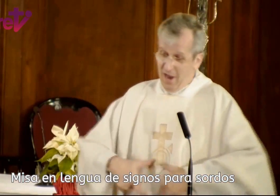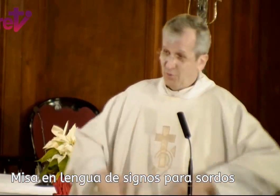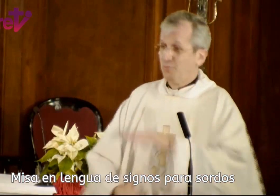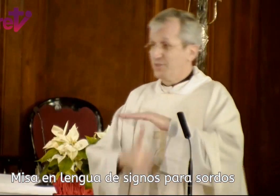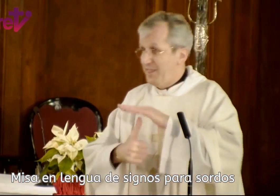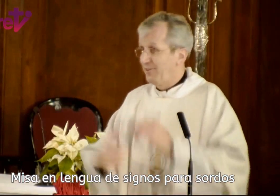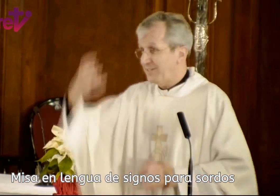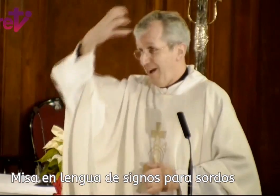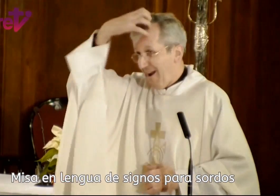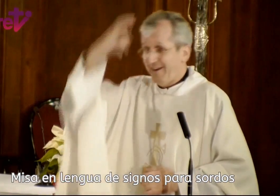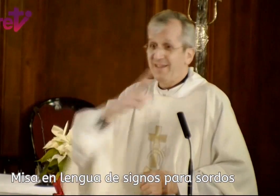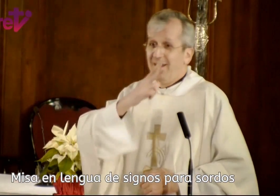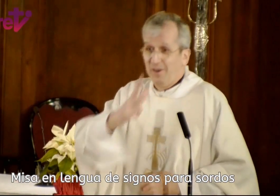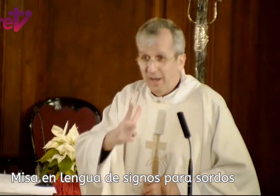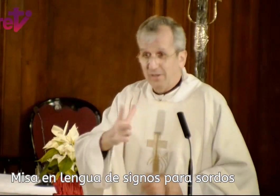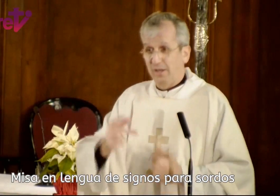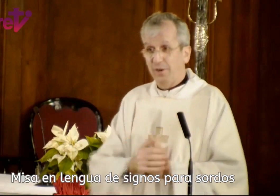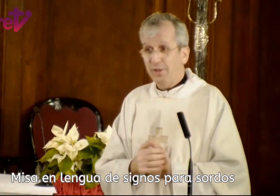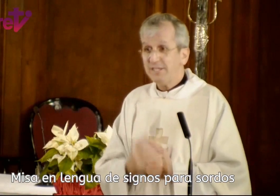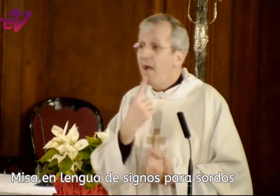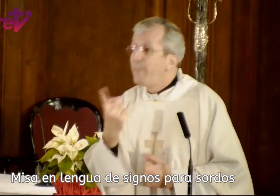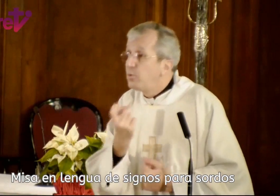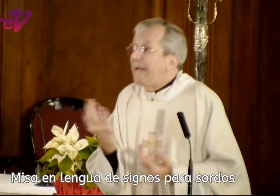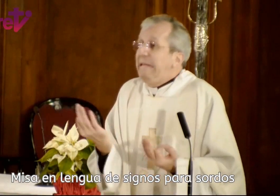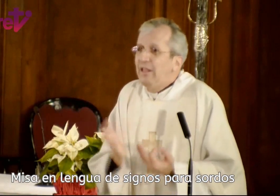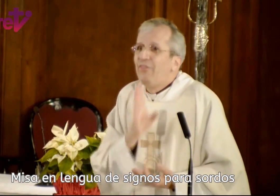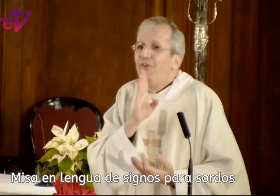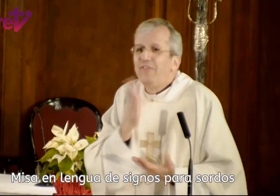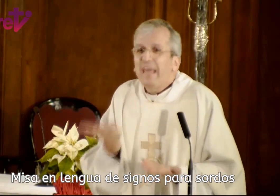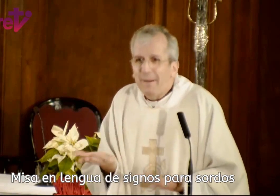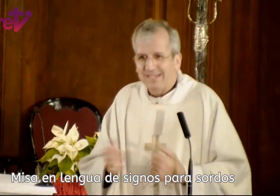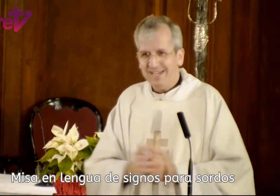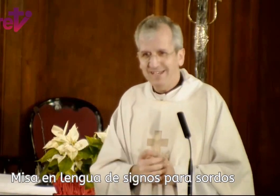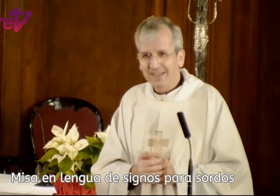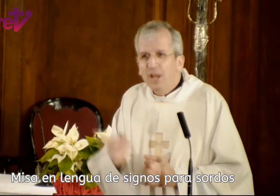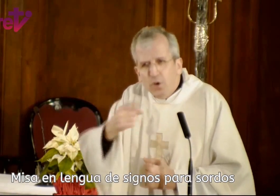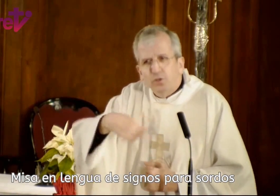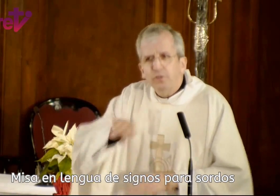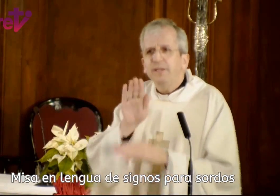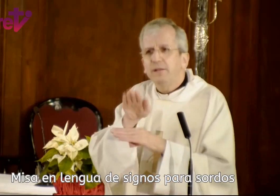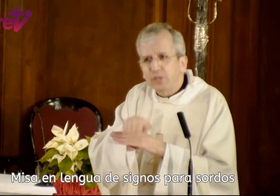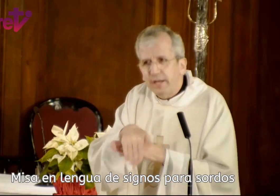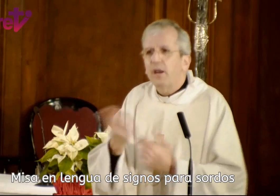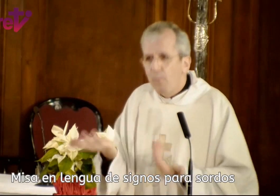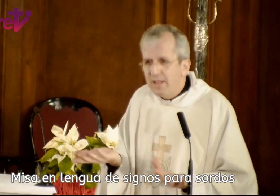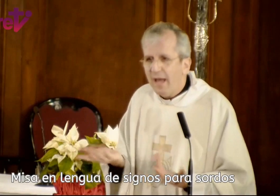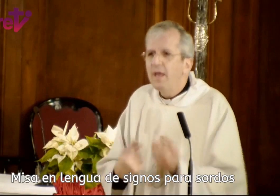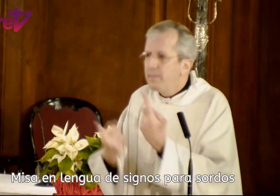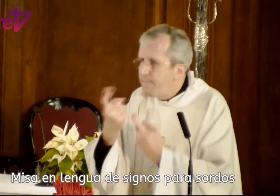a los sumos sacerdotes, al rey Herodes, preguntarle, ¿dónde? ¿Qué pasa? Es decir, nosotros no tenemos que tener la humildad de